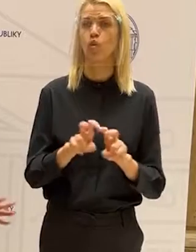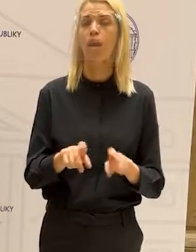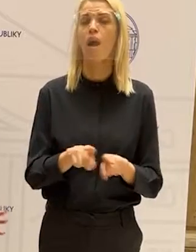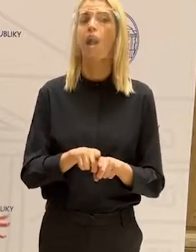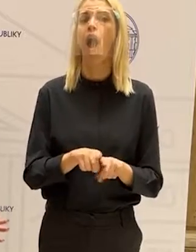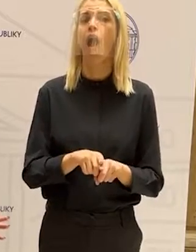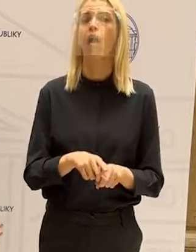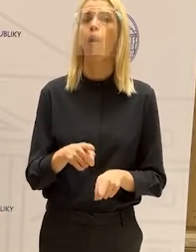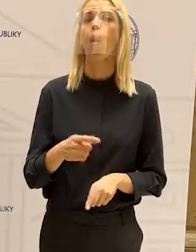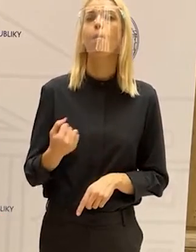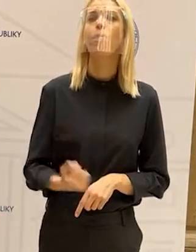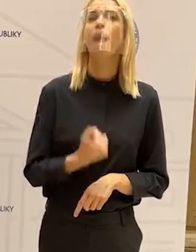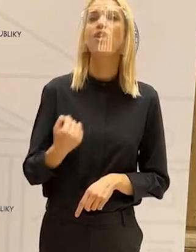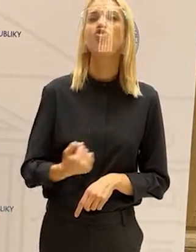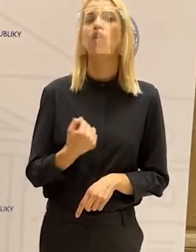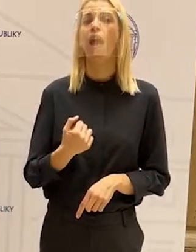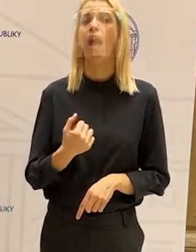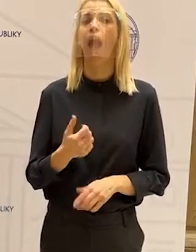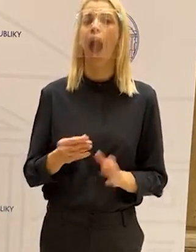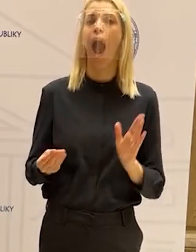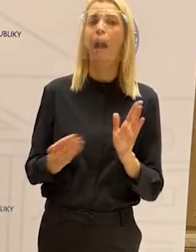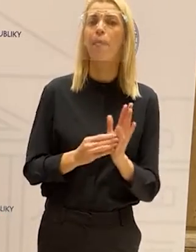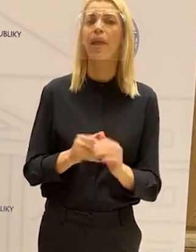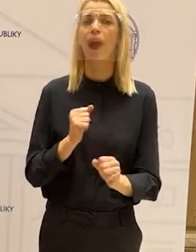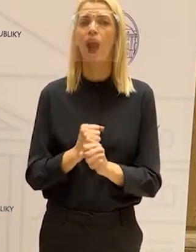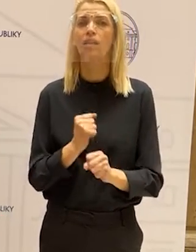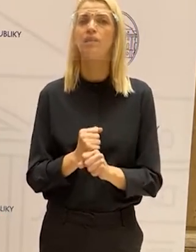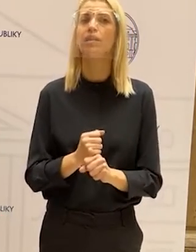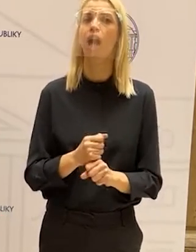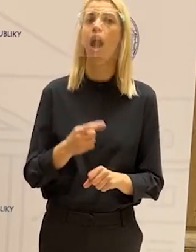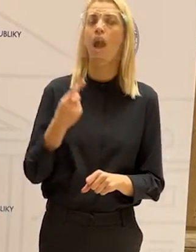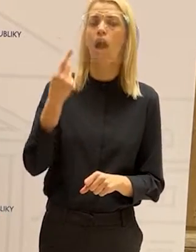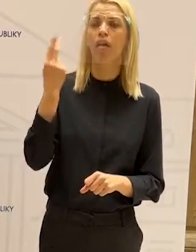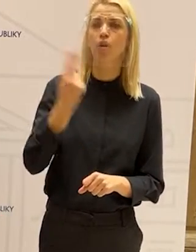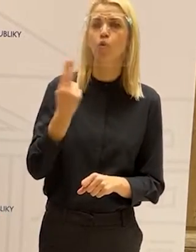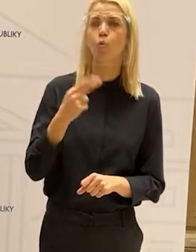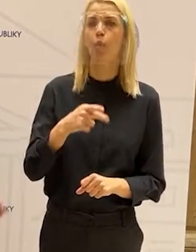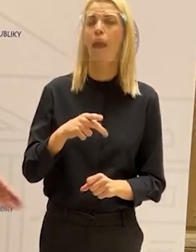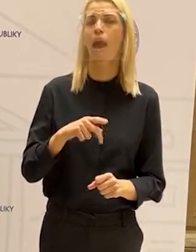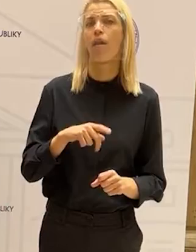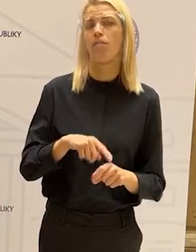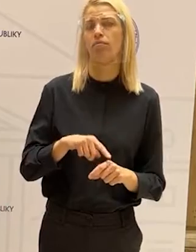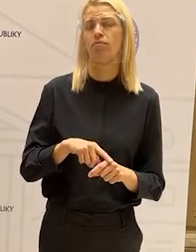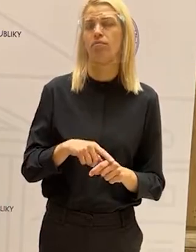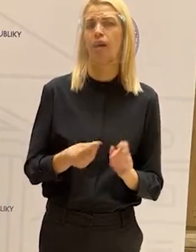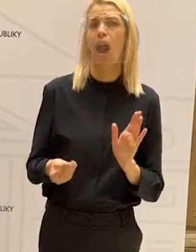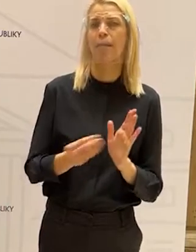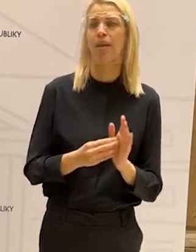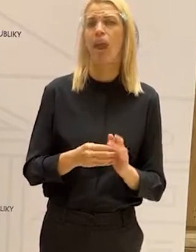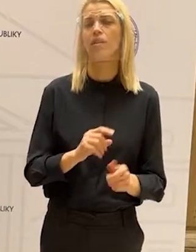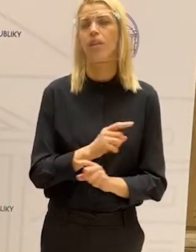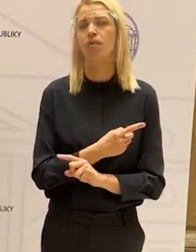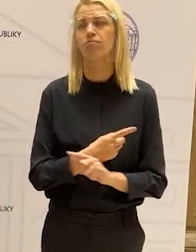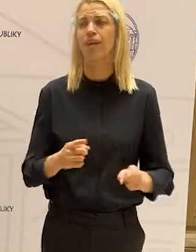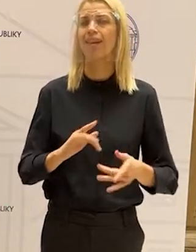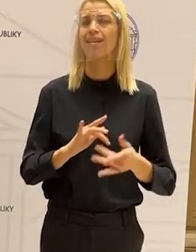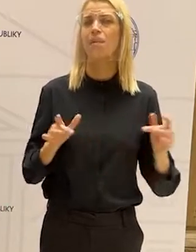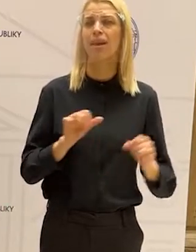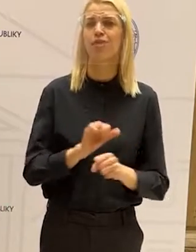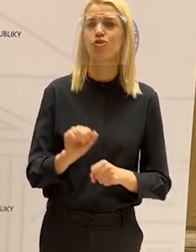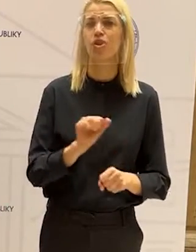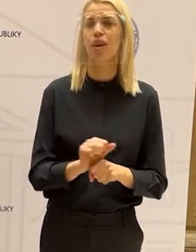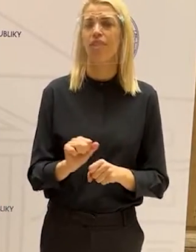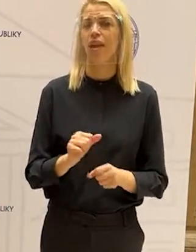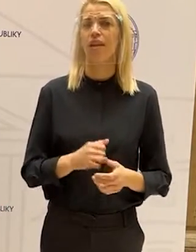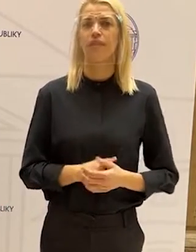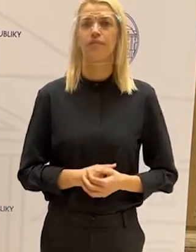ktorí to nie je až tak bežné narábať s týmito aplikáciami a s IT-technológiami v kontekste kybersikany, ochrany našich detí